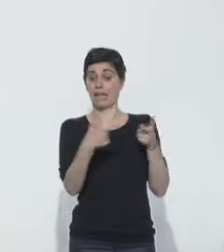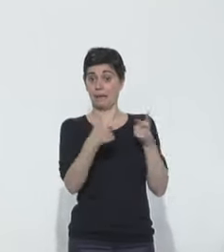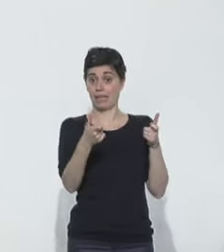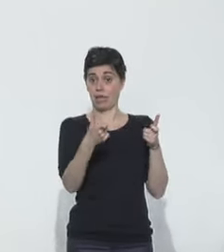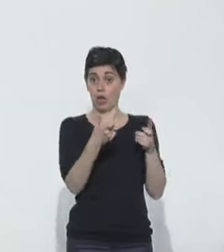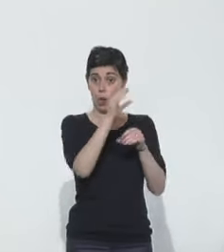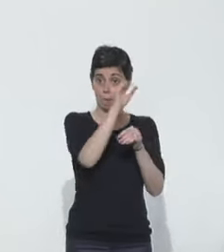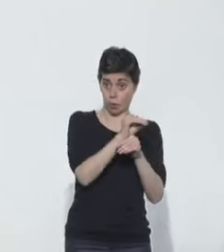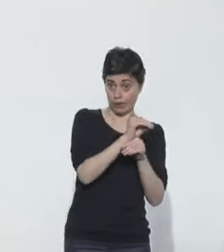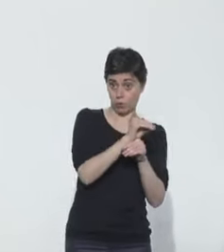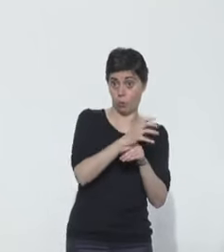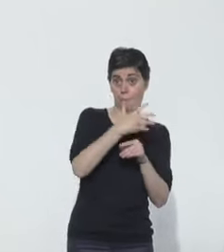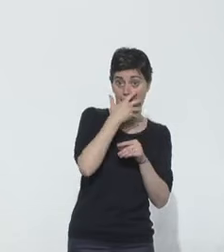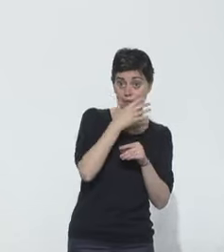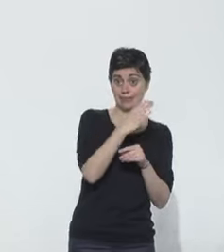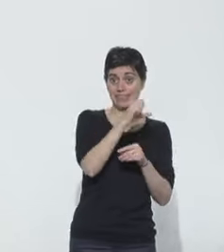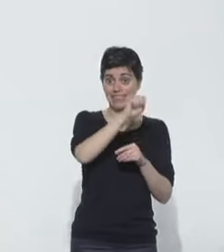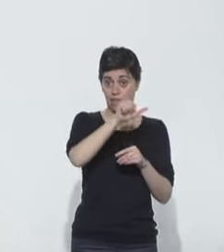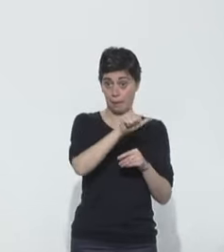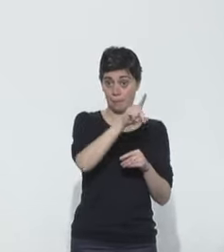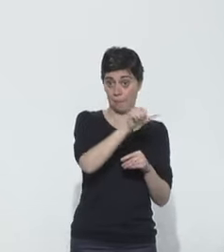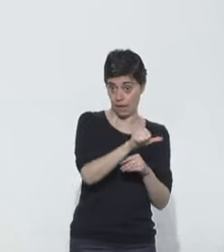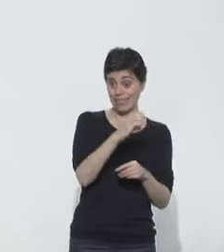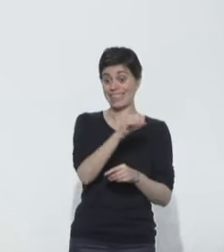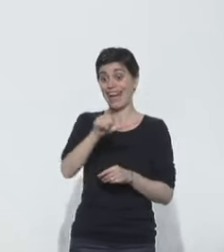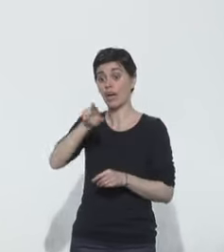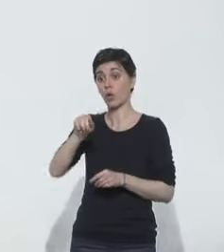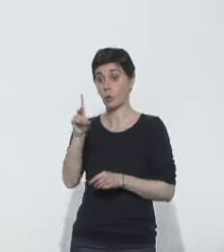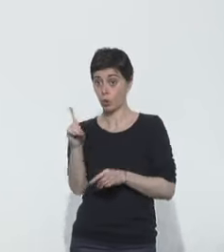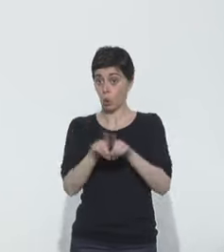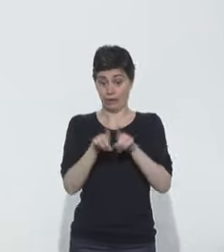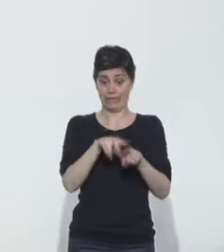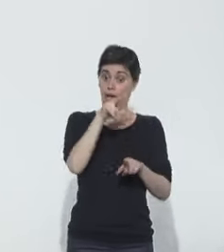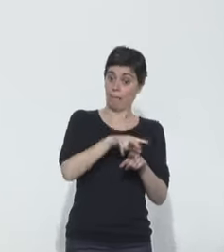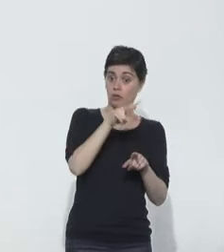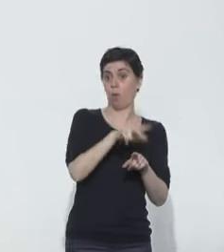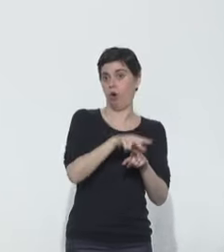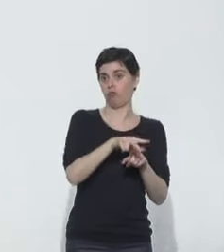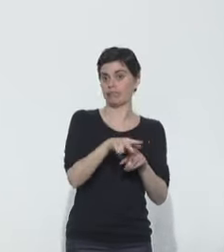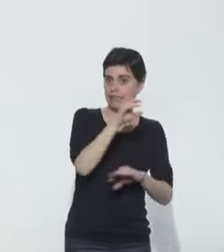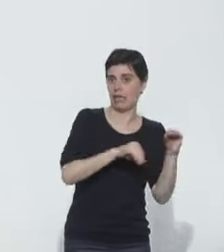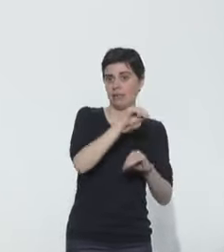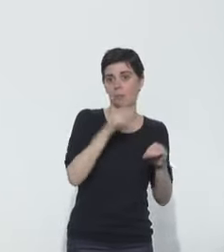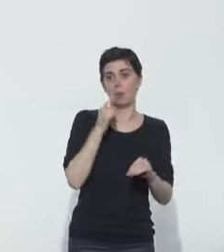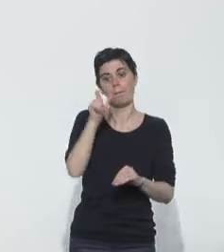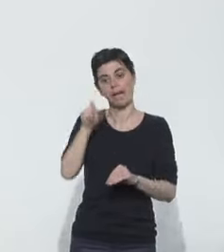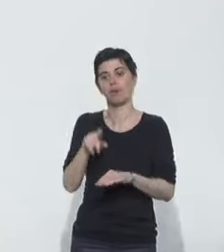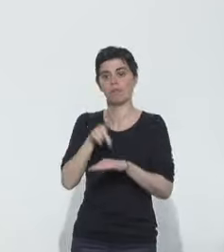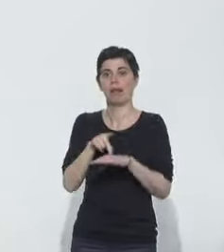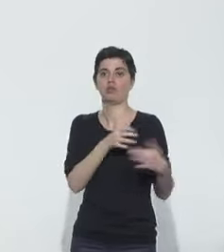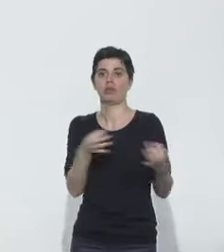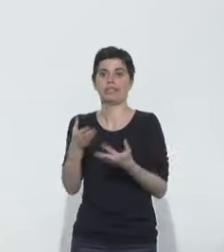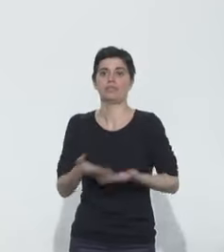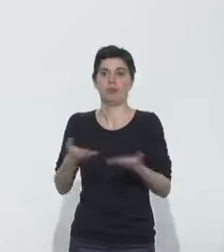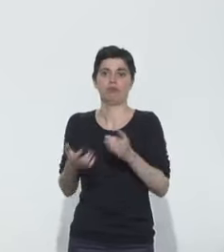masque aux XAPA et CARUD ainsi que pour les appartements de coordination thérapeutique pour malades chroniques en situation de précarité ? Oui, nous sommes très